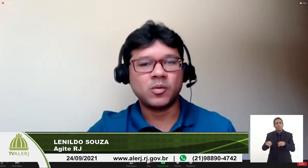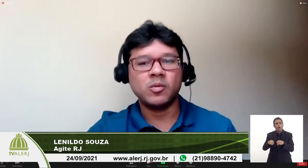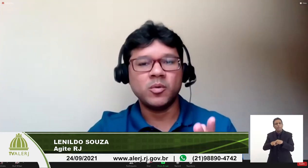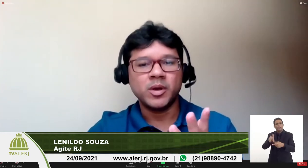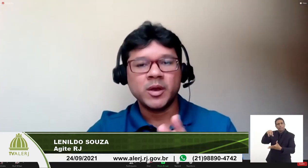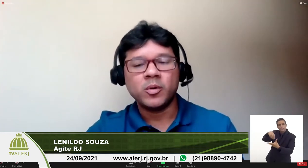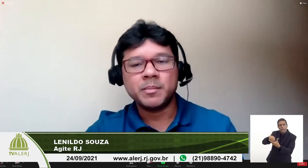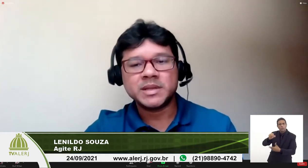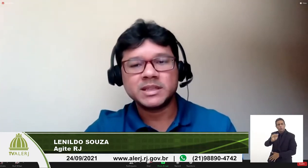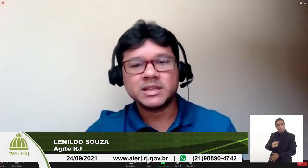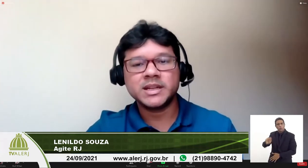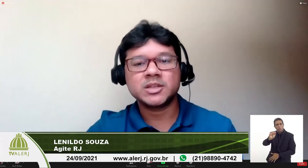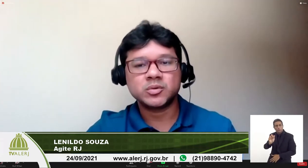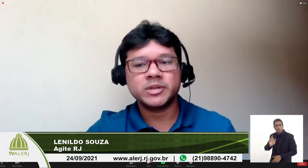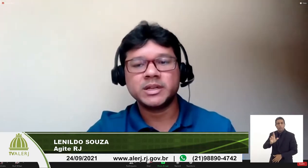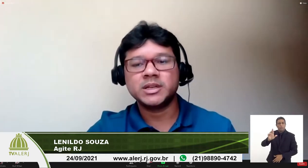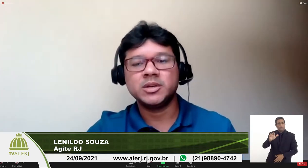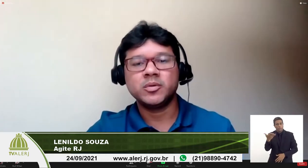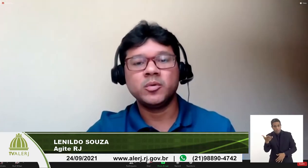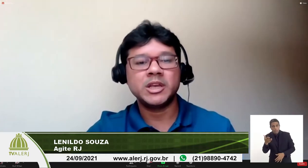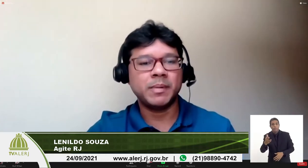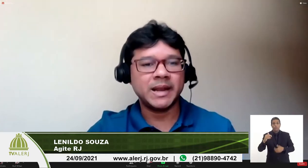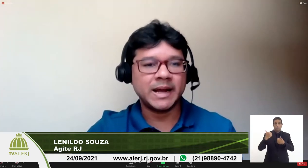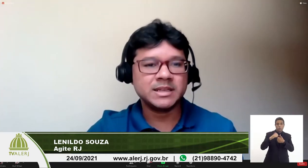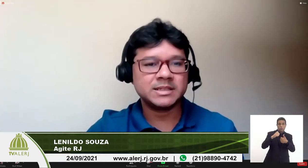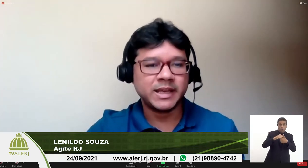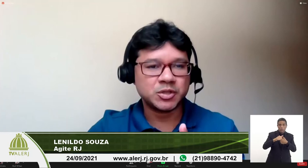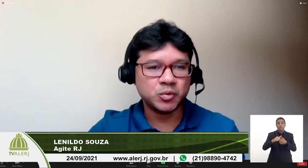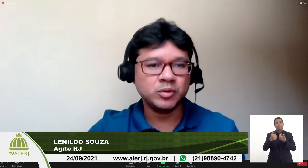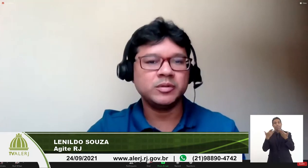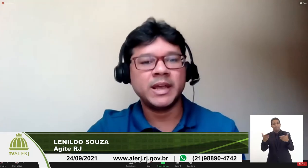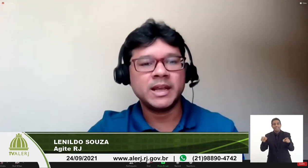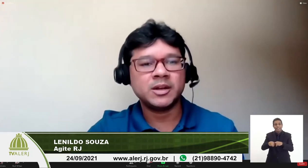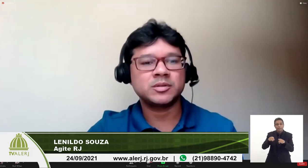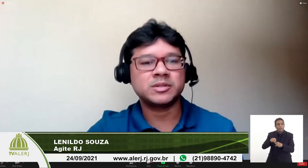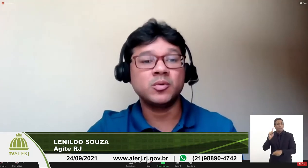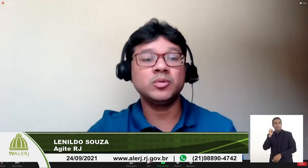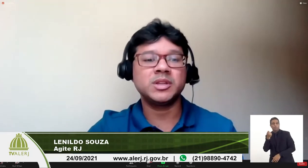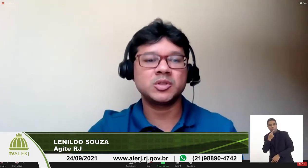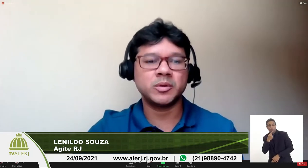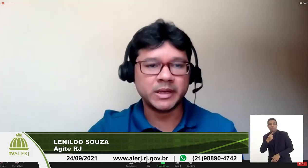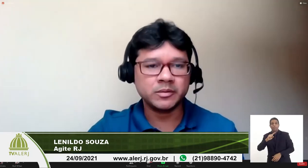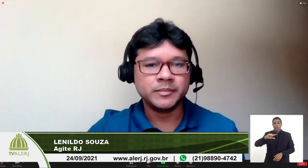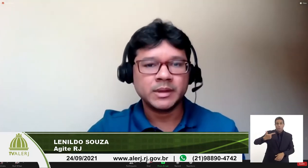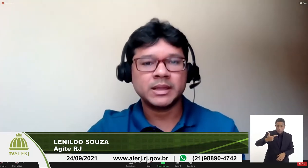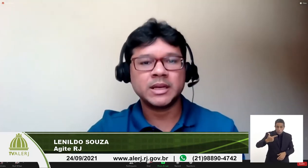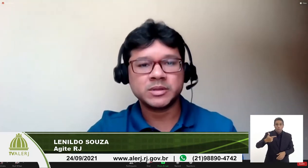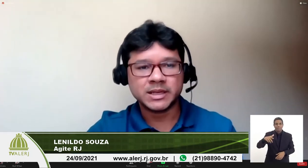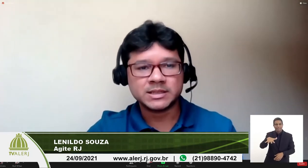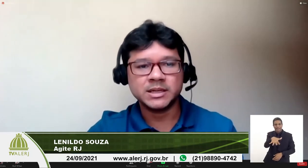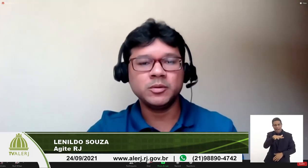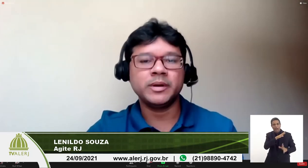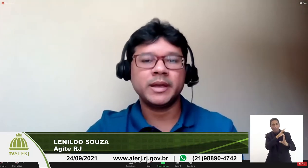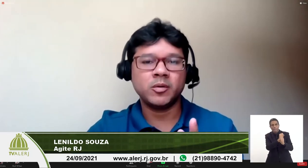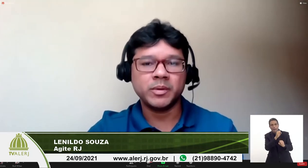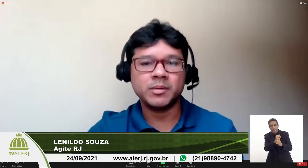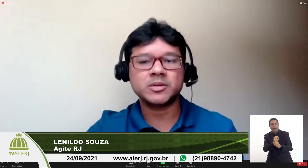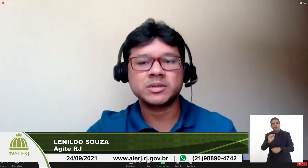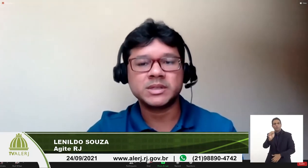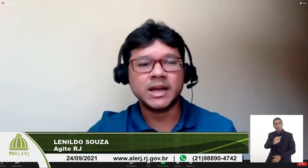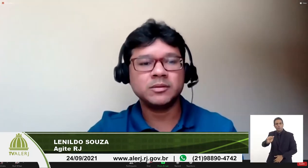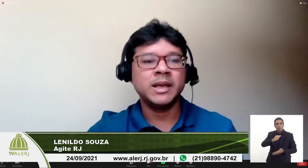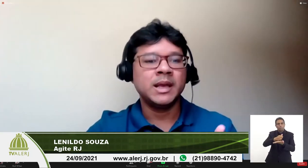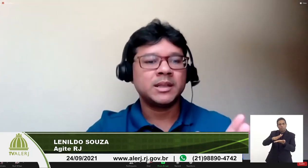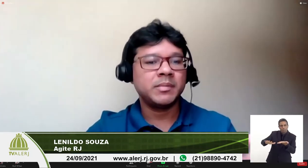associação como o representante da SURJ que o Ulrich Palhares que é surdo ele é nosso segundo tesoureiro da associação é um